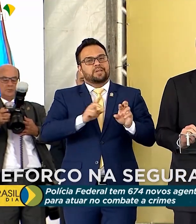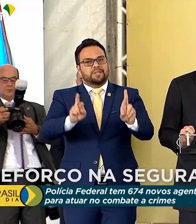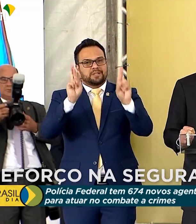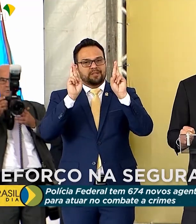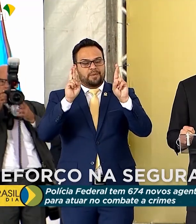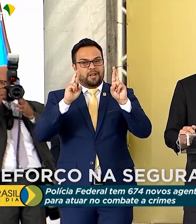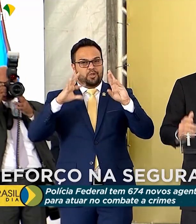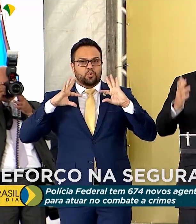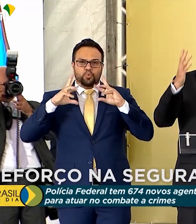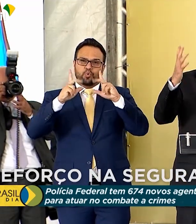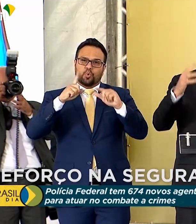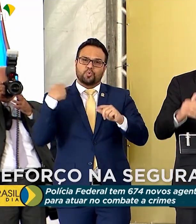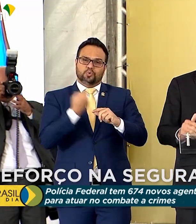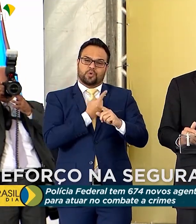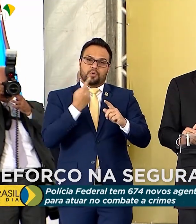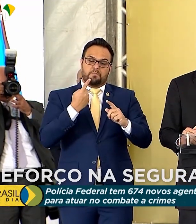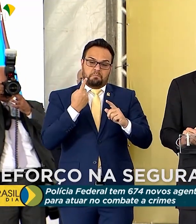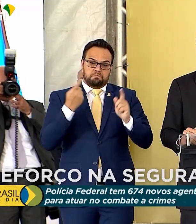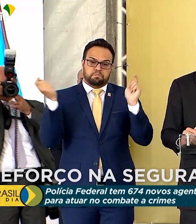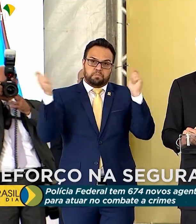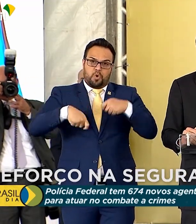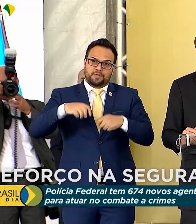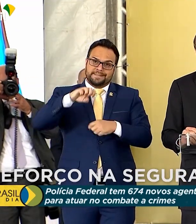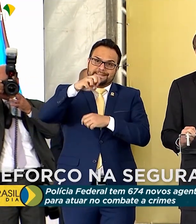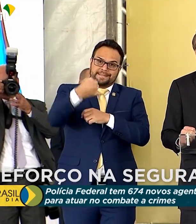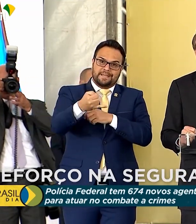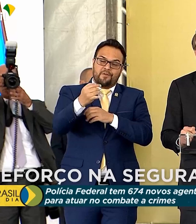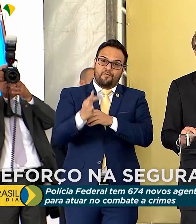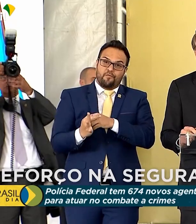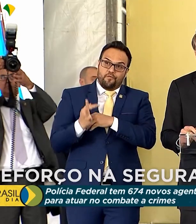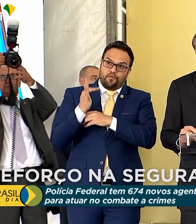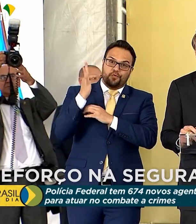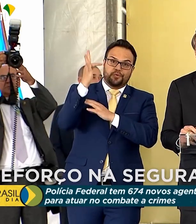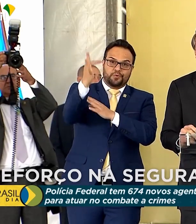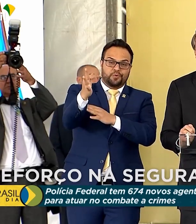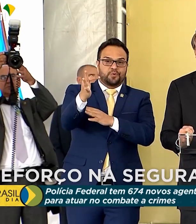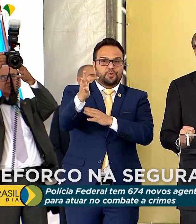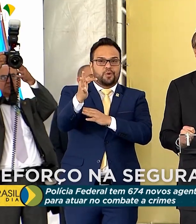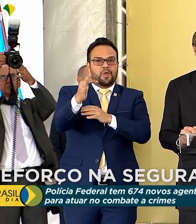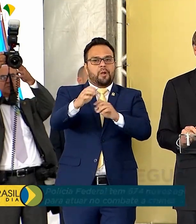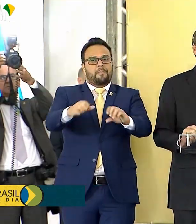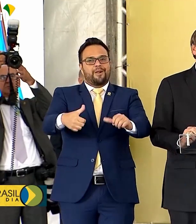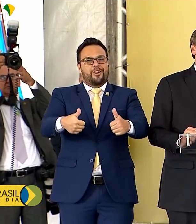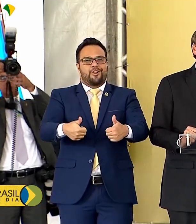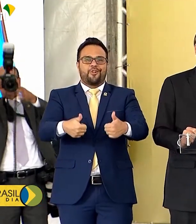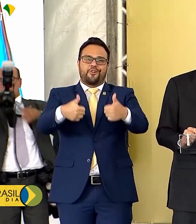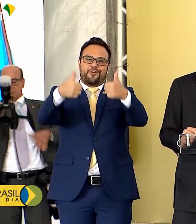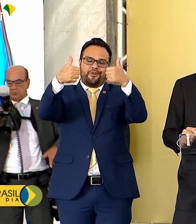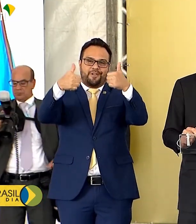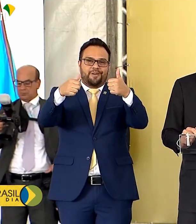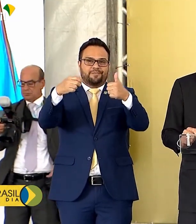brasileiros, que nós podemos sim, lá na frente, termos dias melhores para o nosso país.